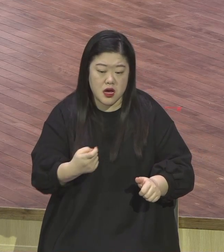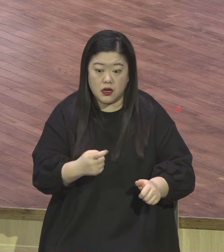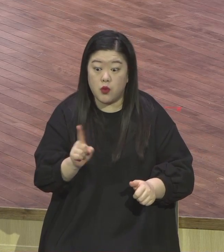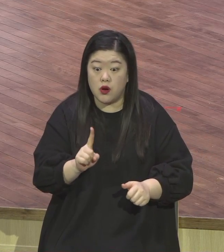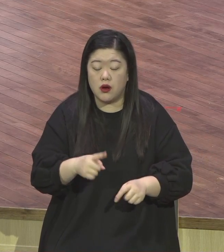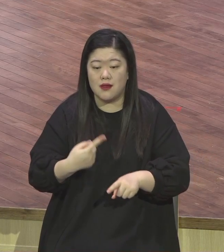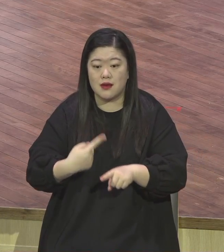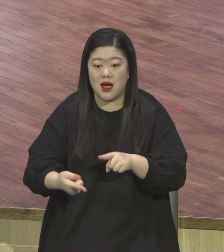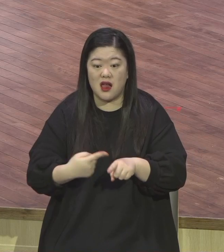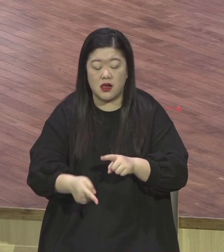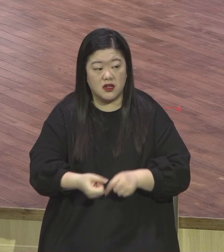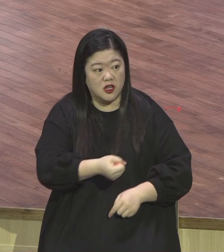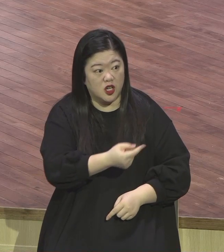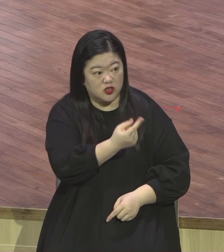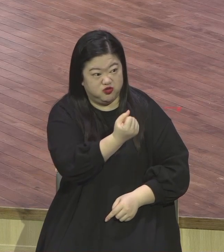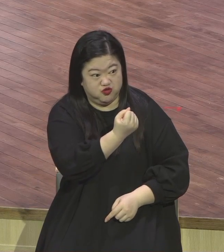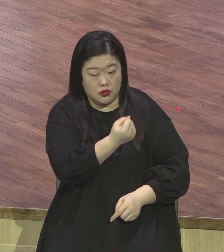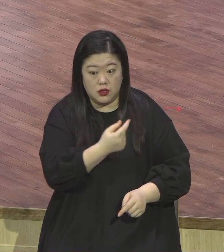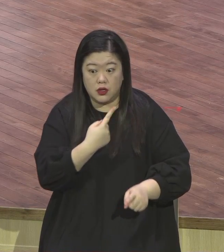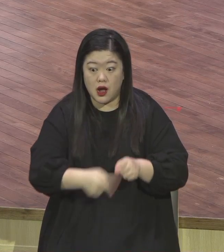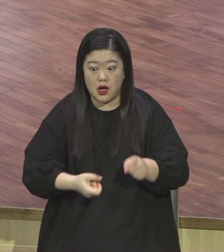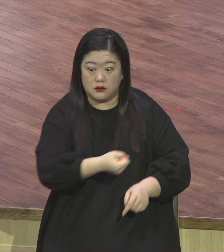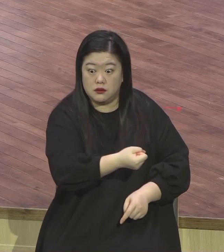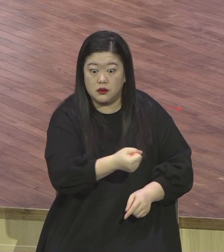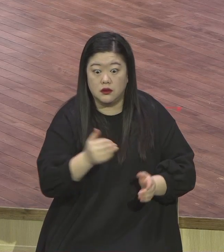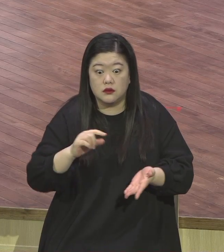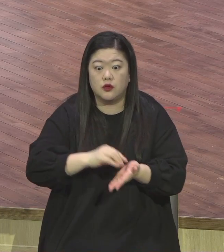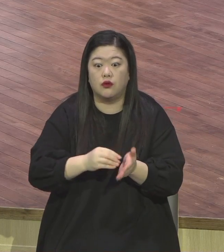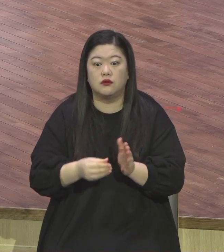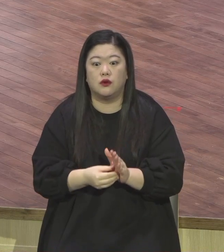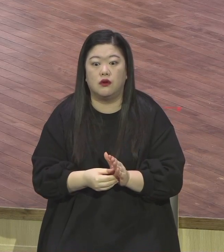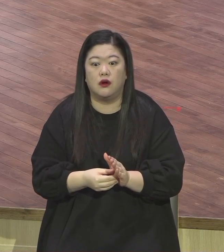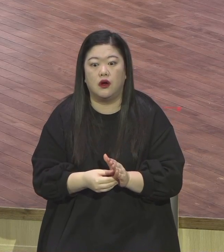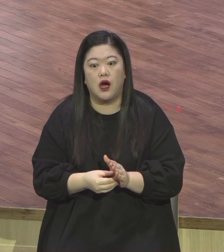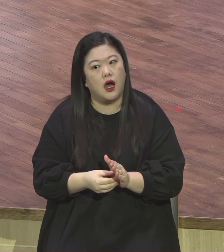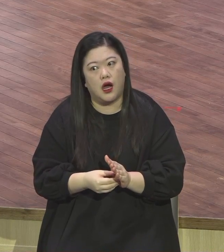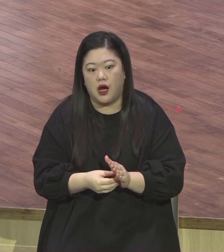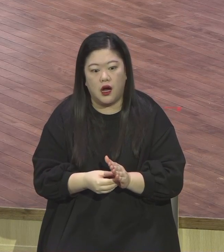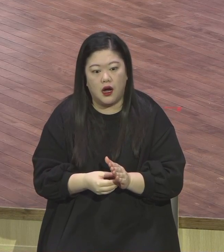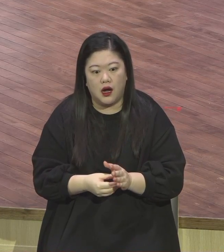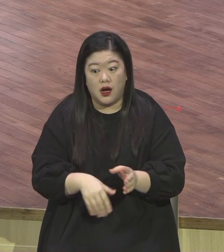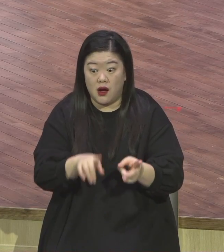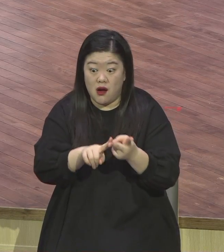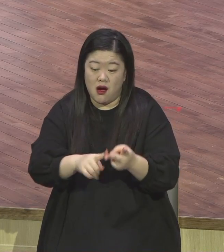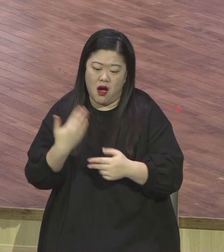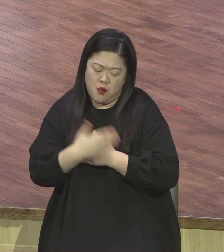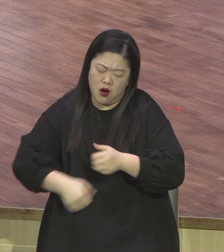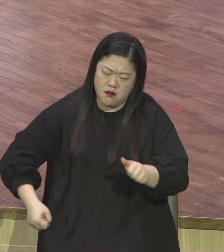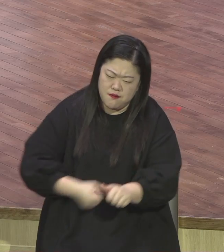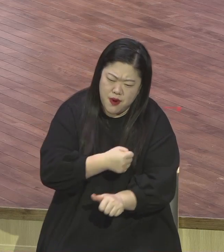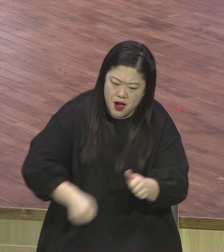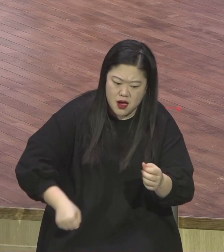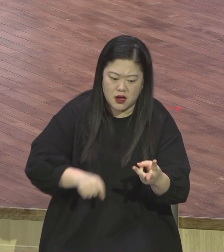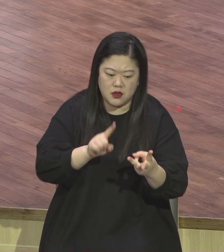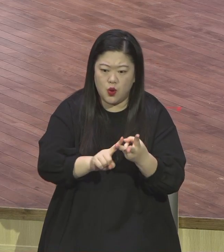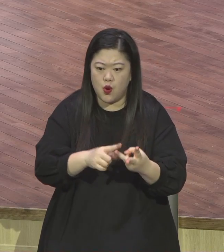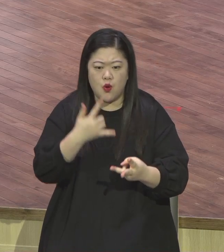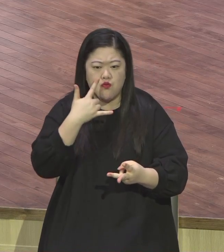협박하고 그렇게 신체적으로 폭행도 하고 부모에 대한 욕도 하고